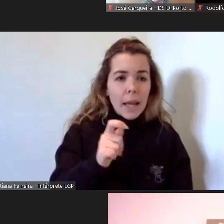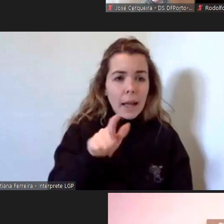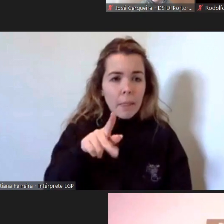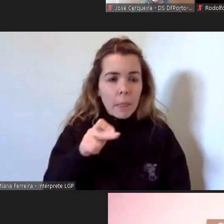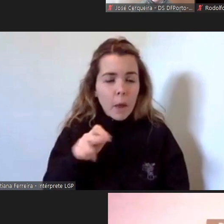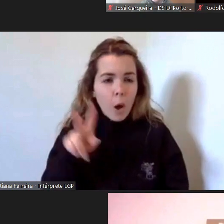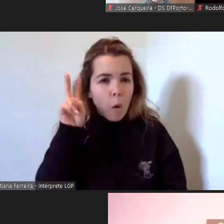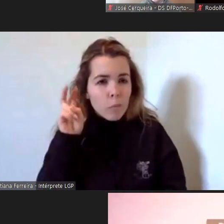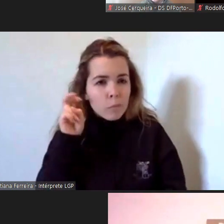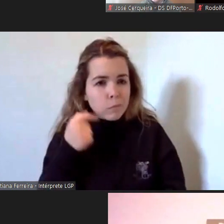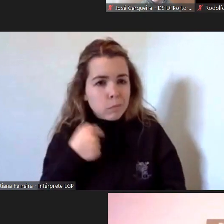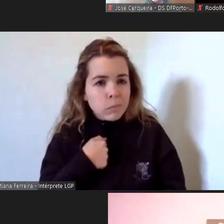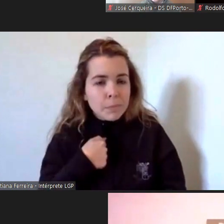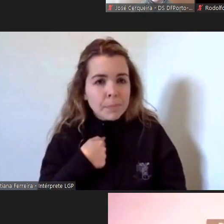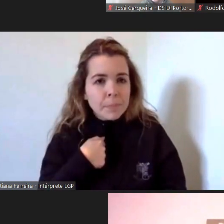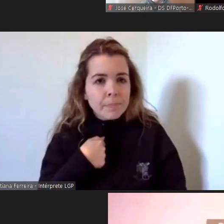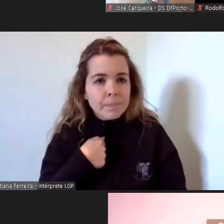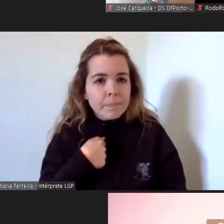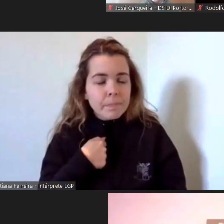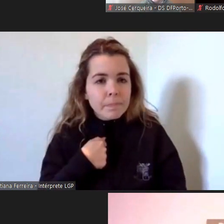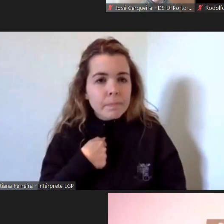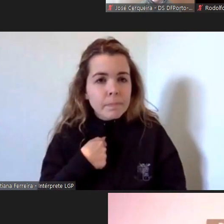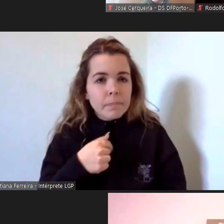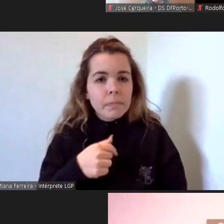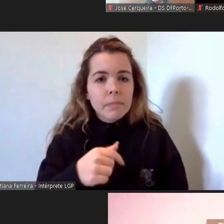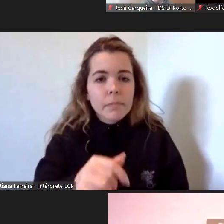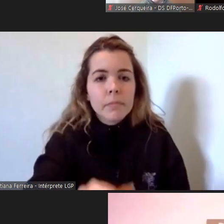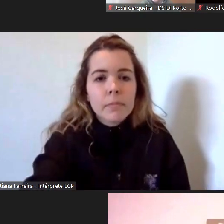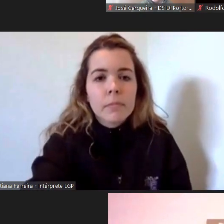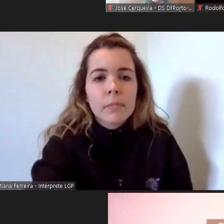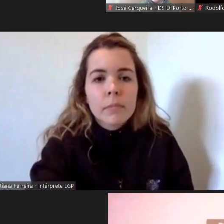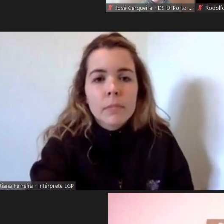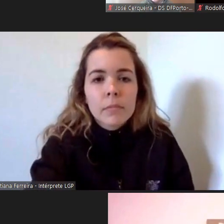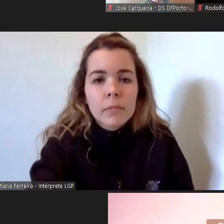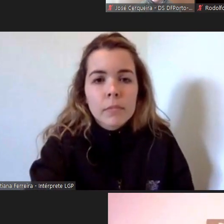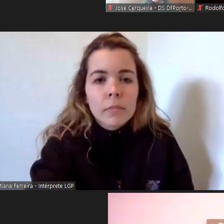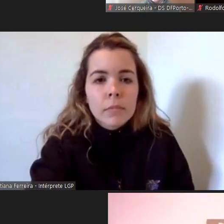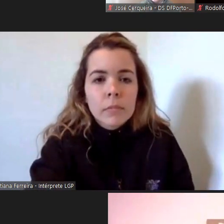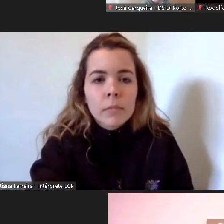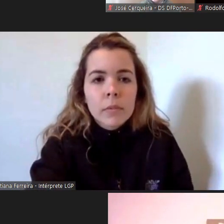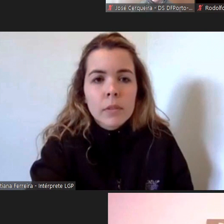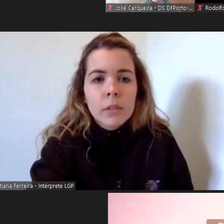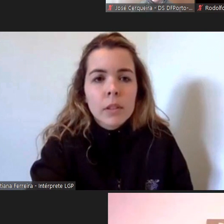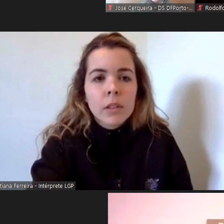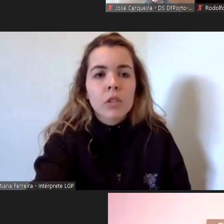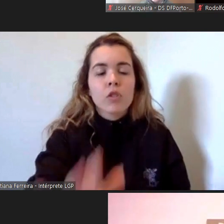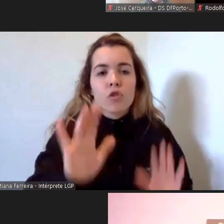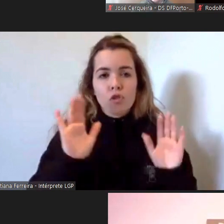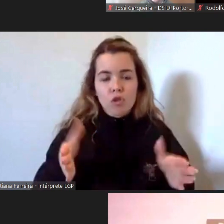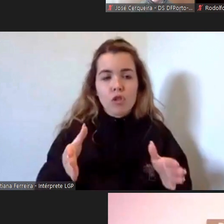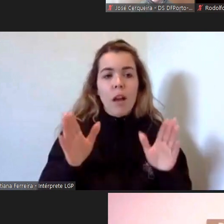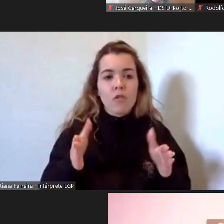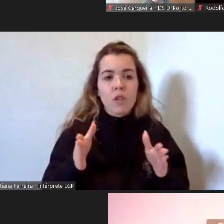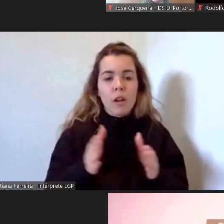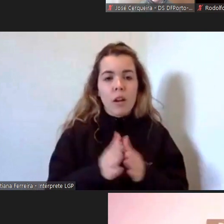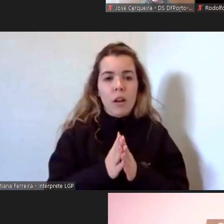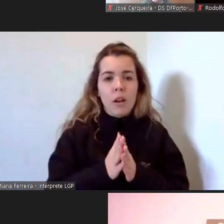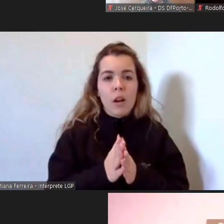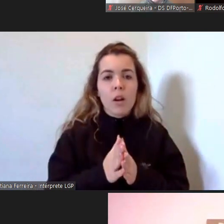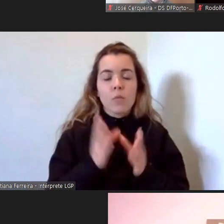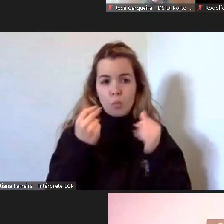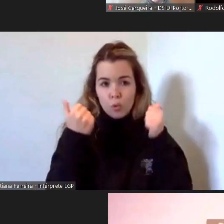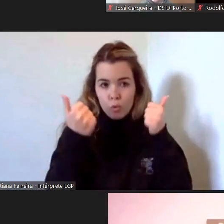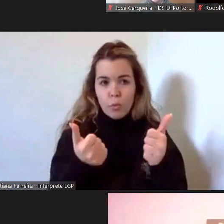bom seja como for sim sim já está em galeria já está em galeria muito bem